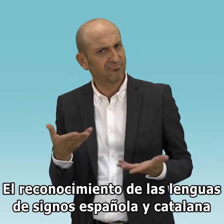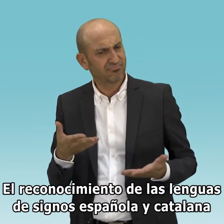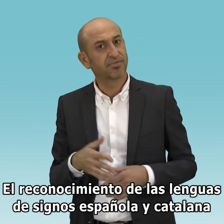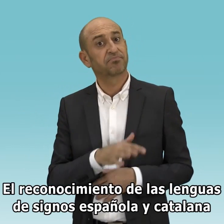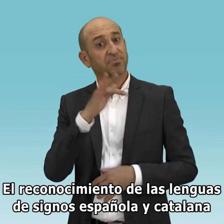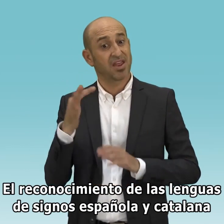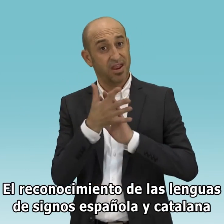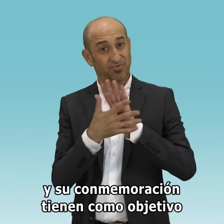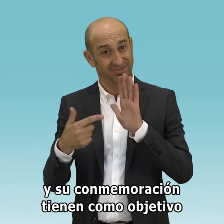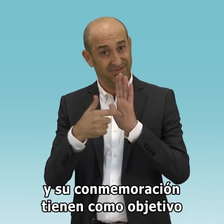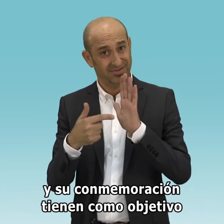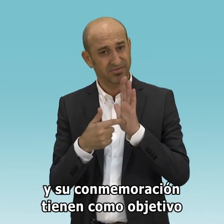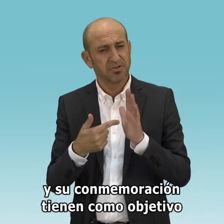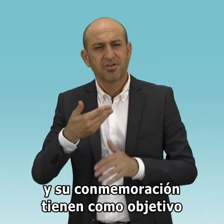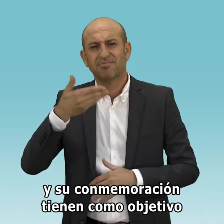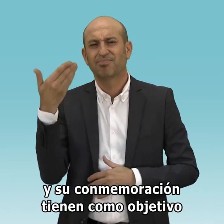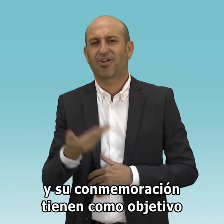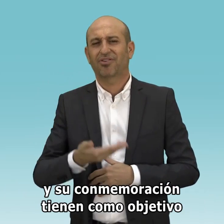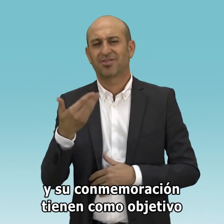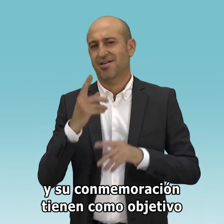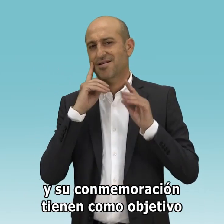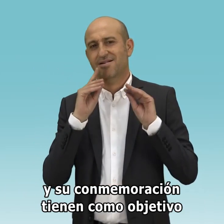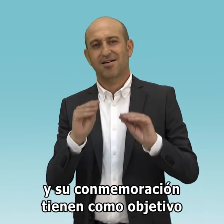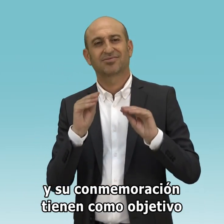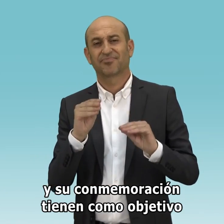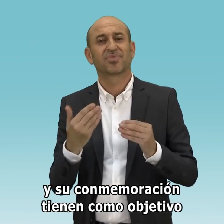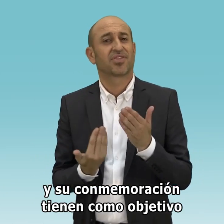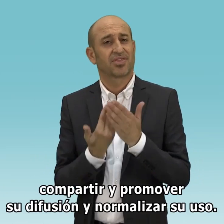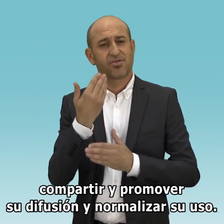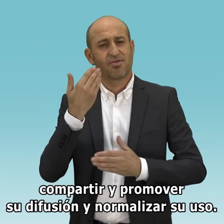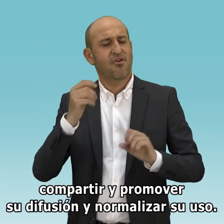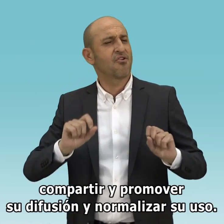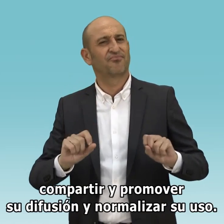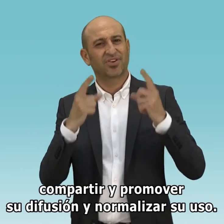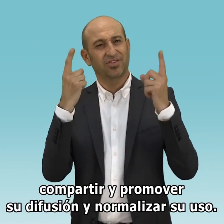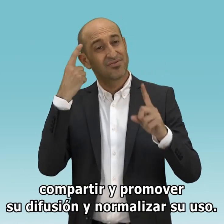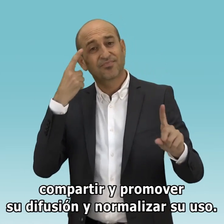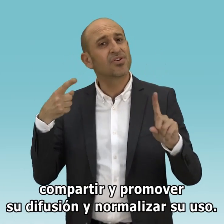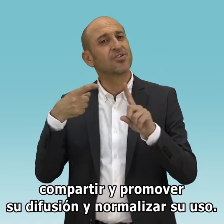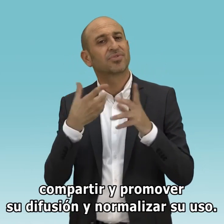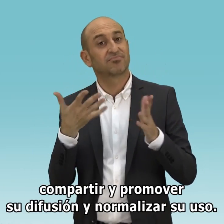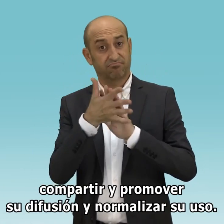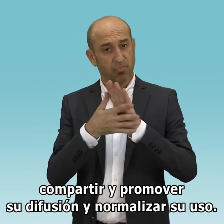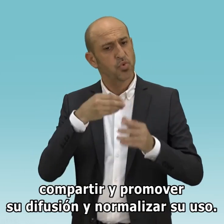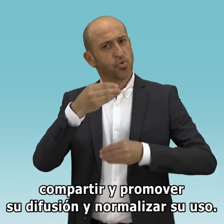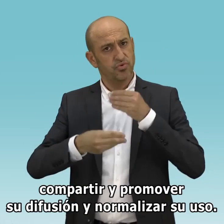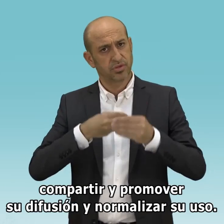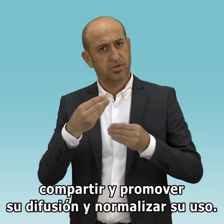española y catalana y su conmemoración tienen como objetivo compartir y promover su difusión y